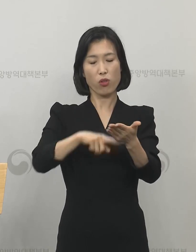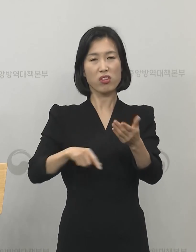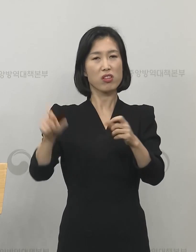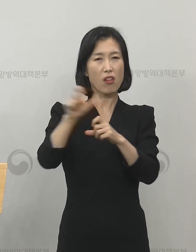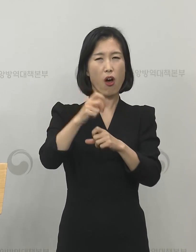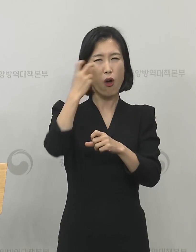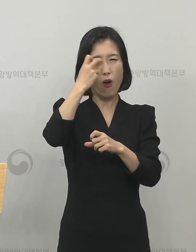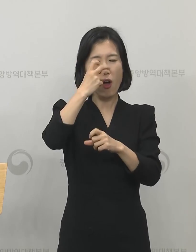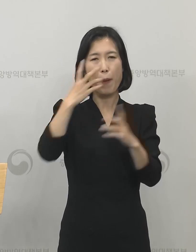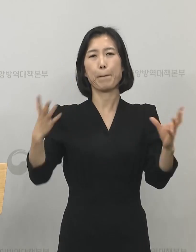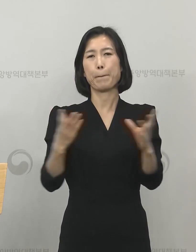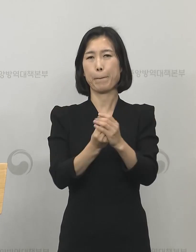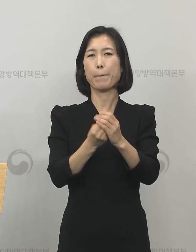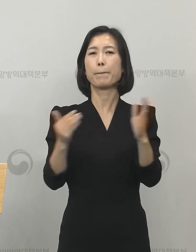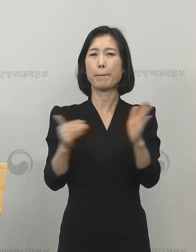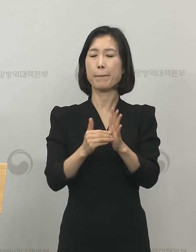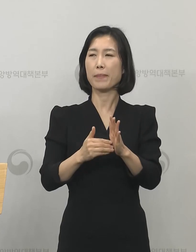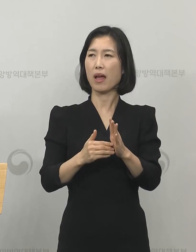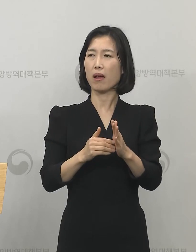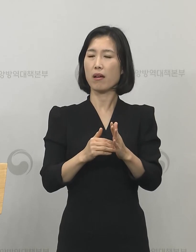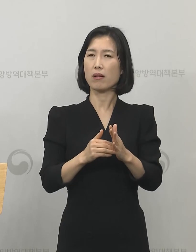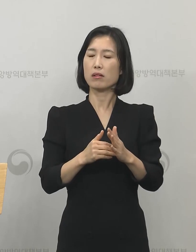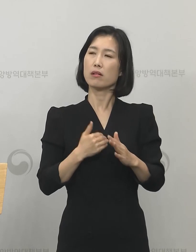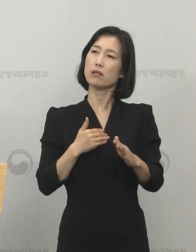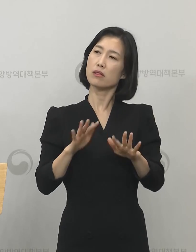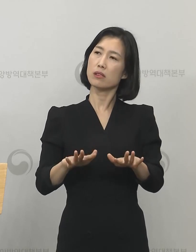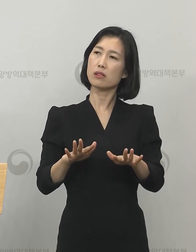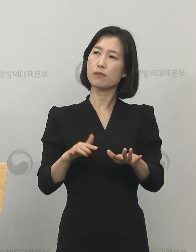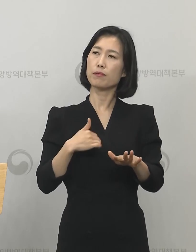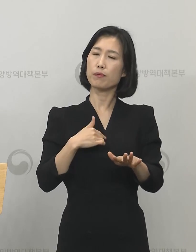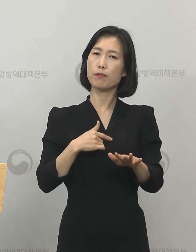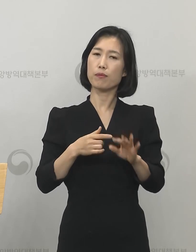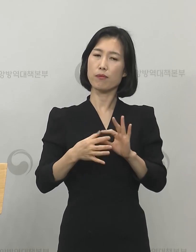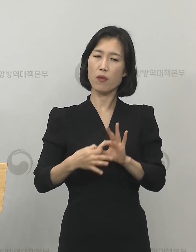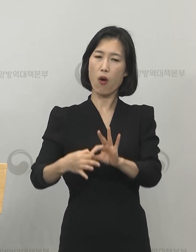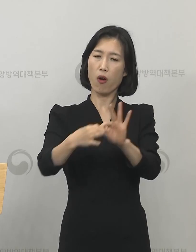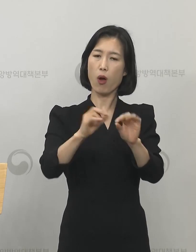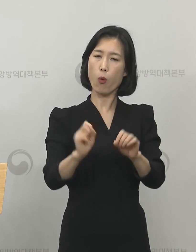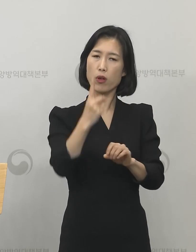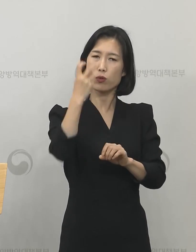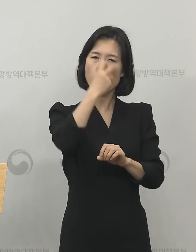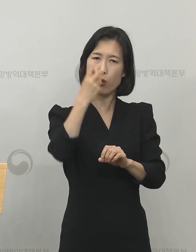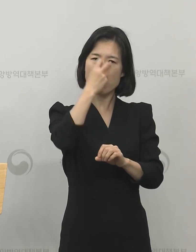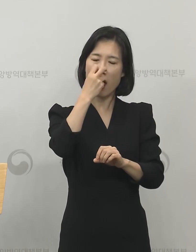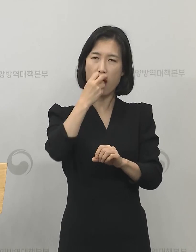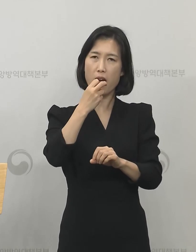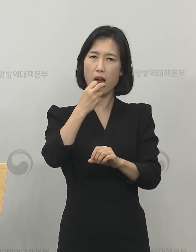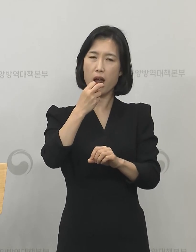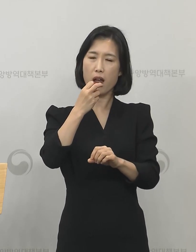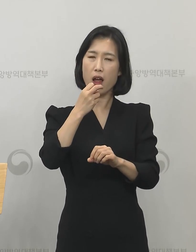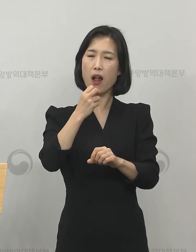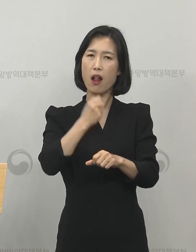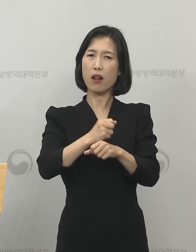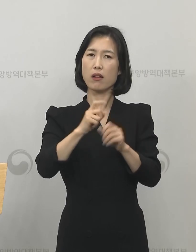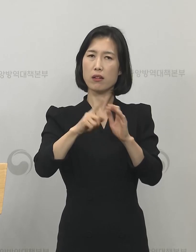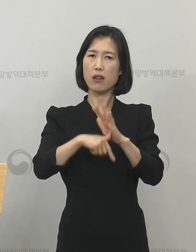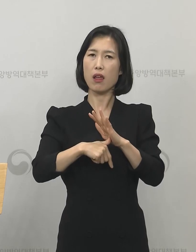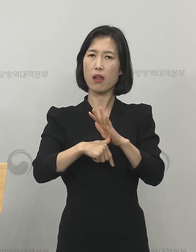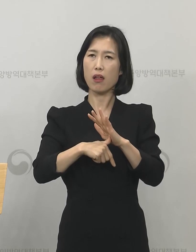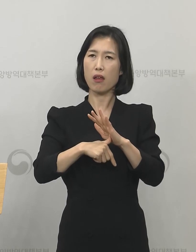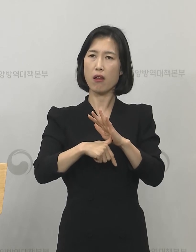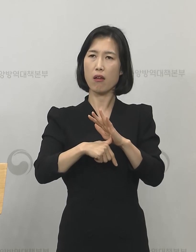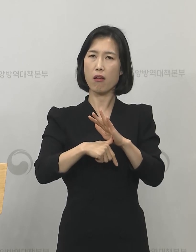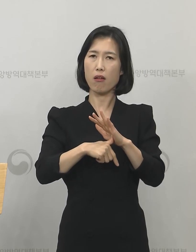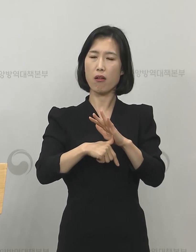진행된 그런 상황입니다. 현재 저희가 역학조사를 하면서 기존에 알려져 있지 않은 신천지